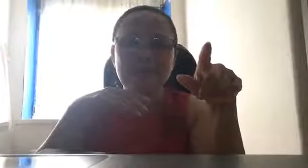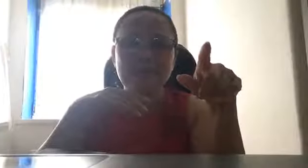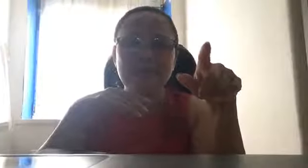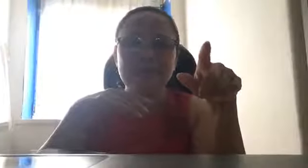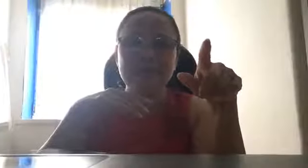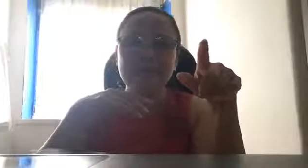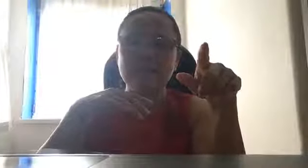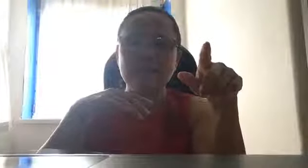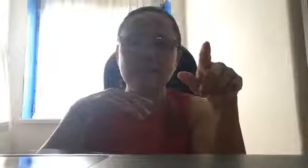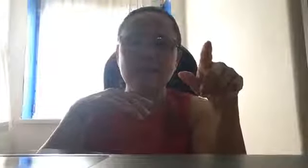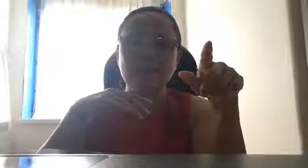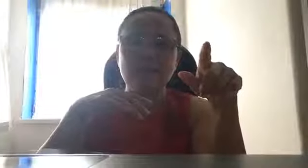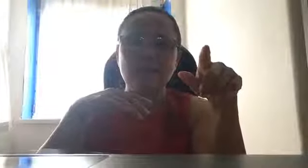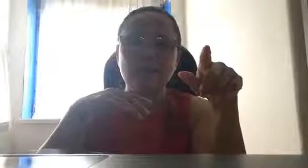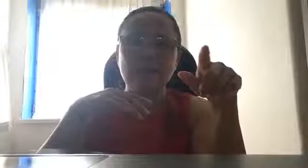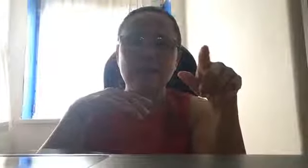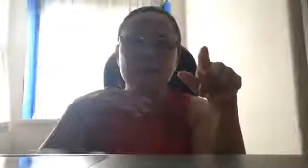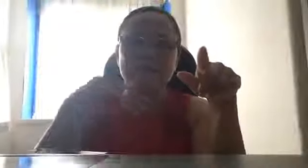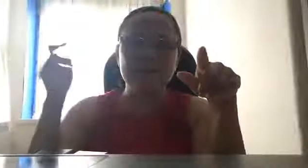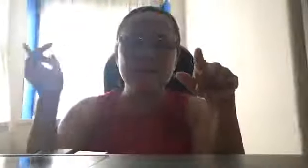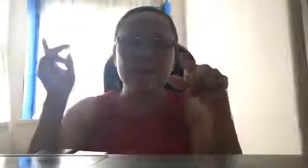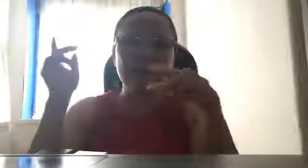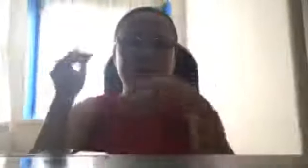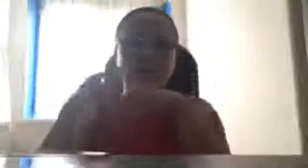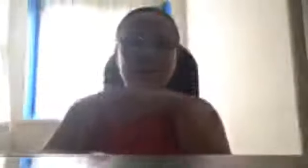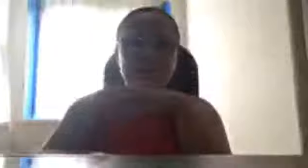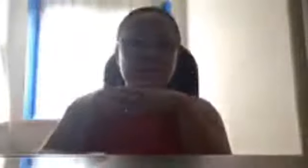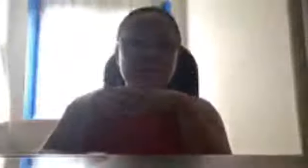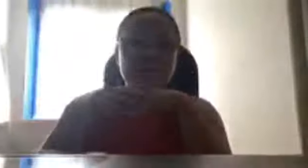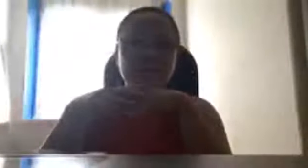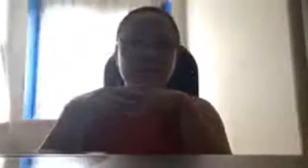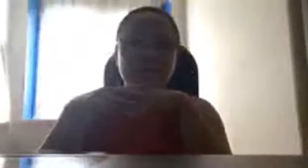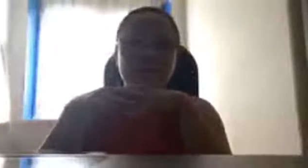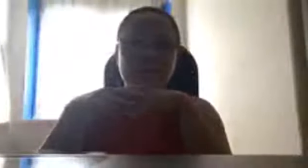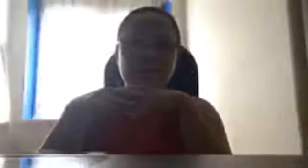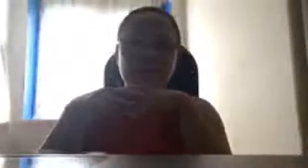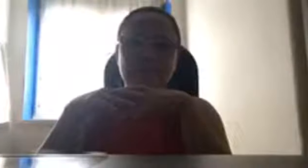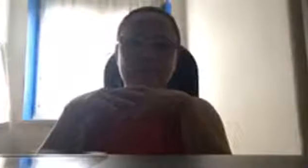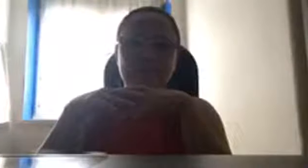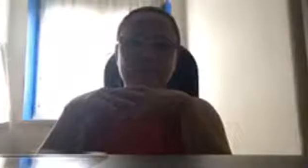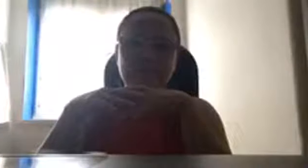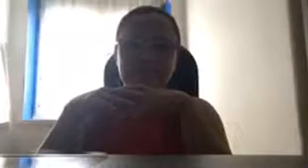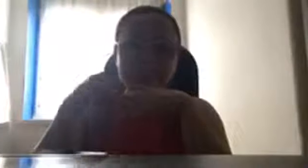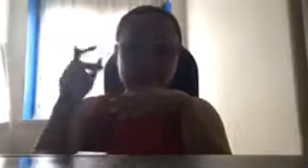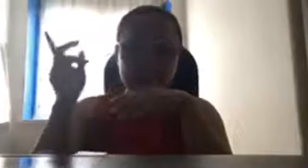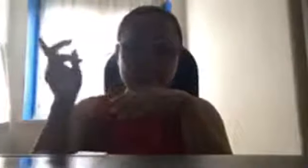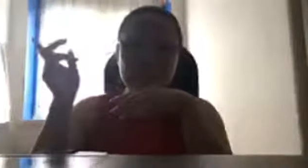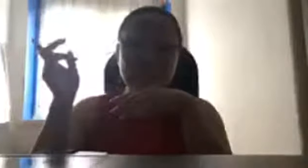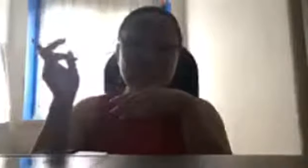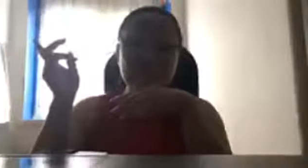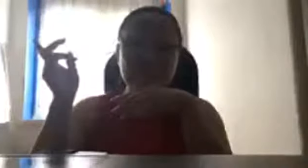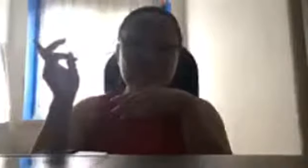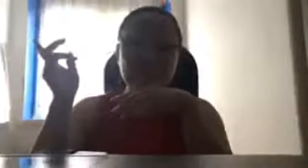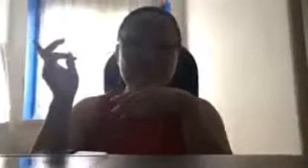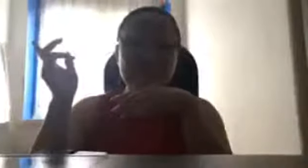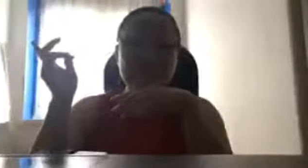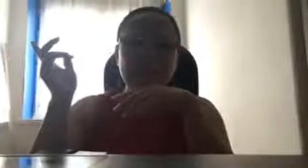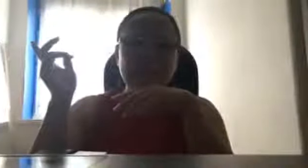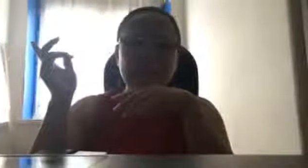buhay ng mga buwakang inang mga ano nyo dito sa ibang bansa, mga, ah,